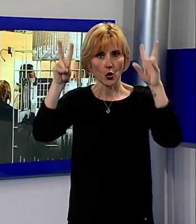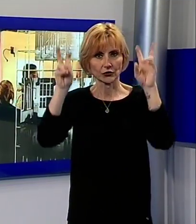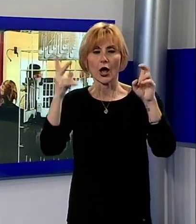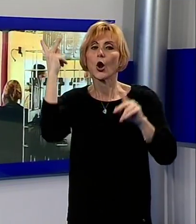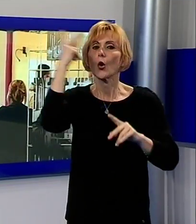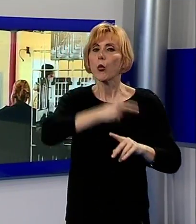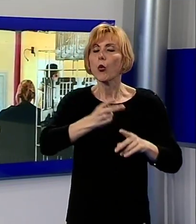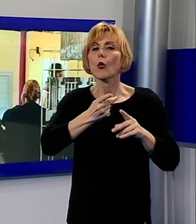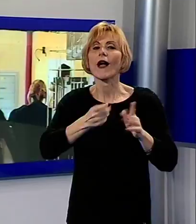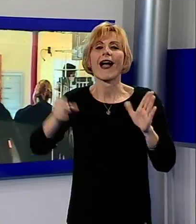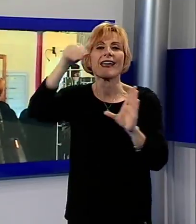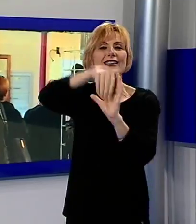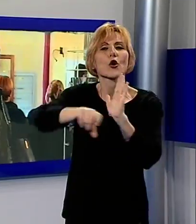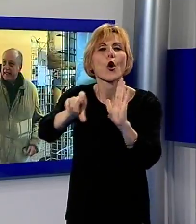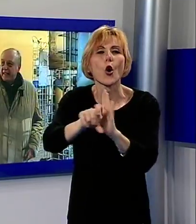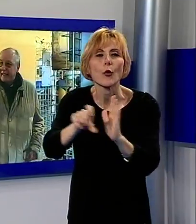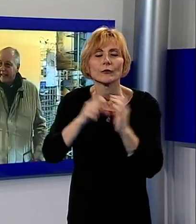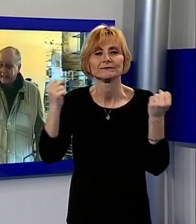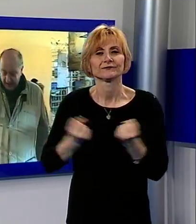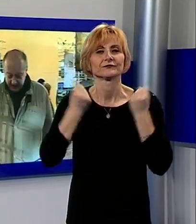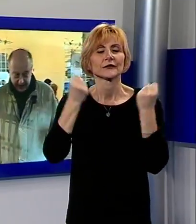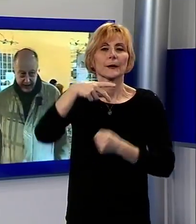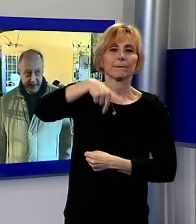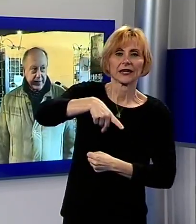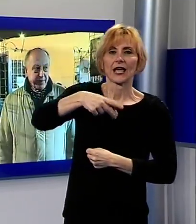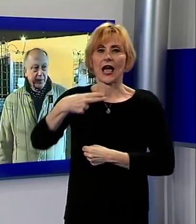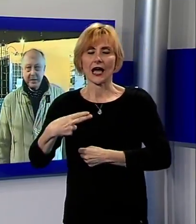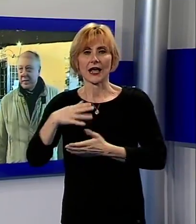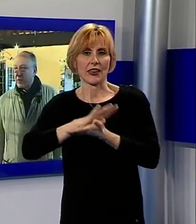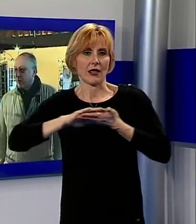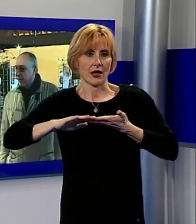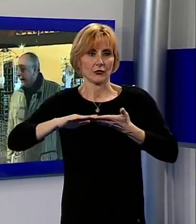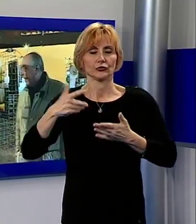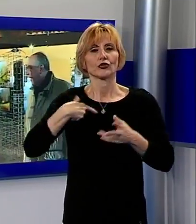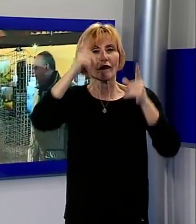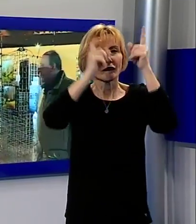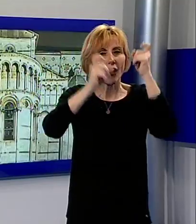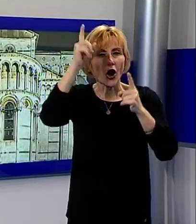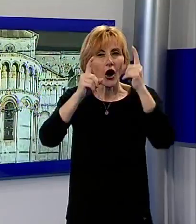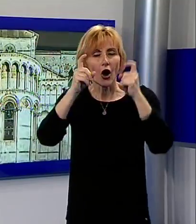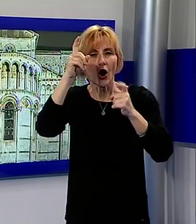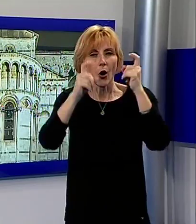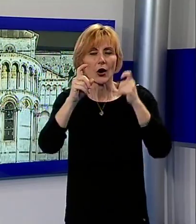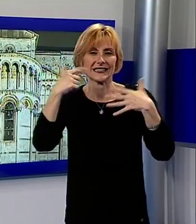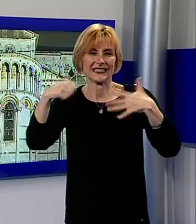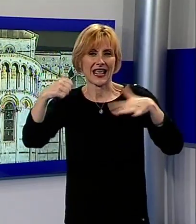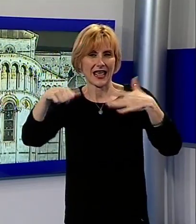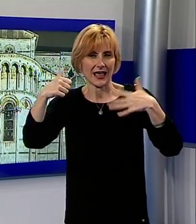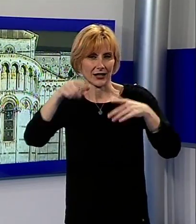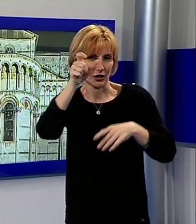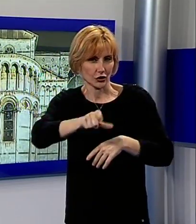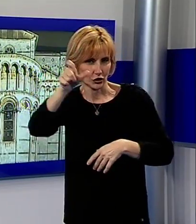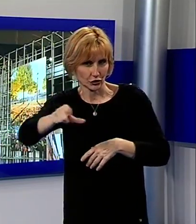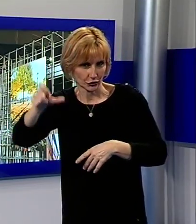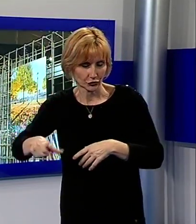in Comune, promossa dal gruppo PH Neutri. In mostra gli scatti di 16 fotografi amatoriali che si sono